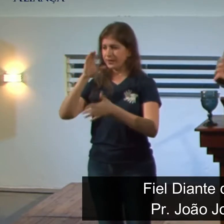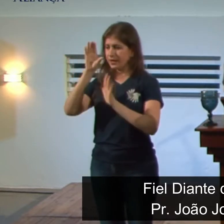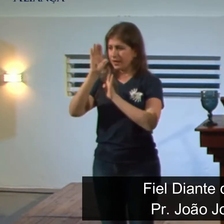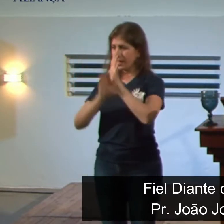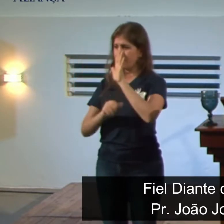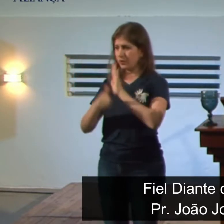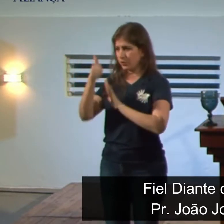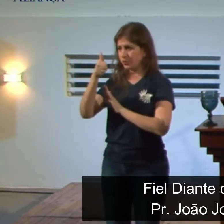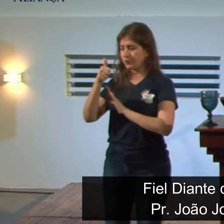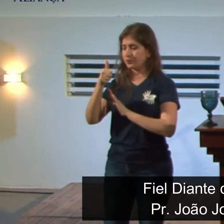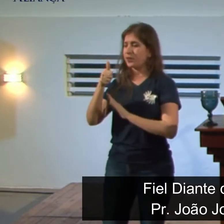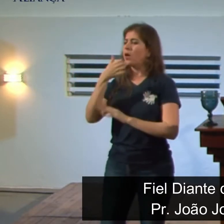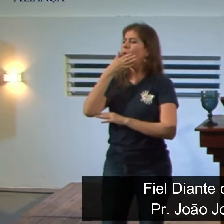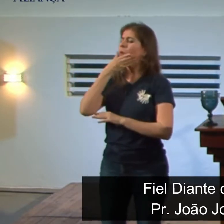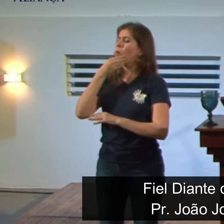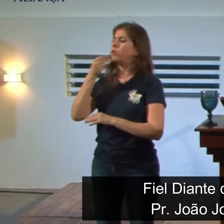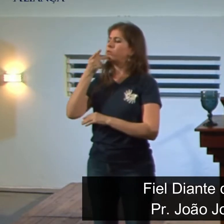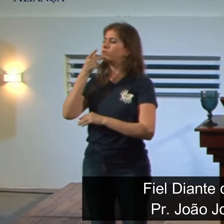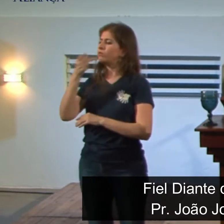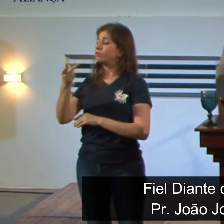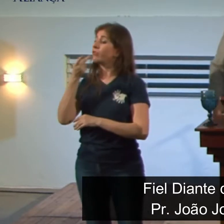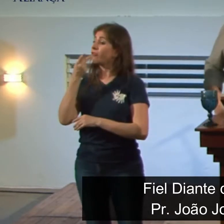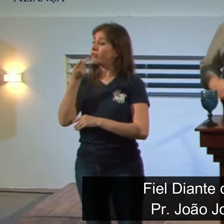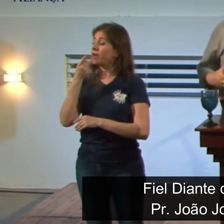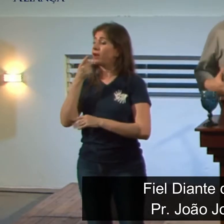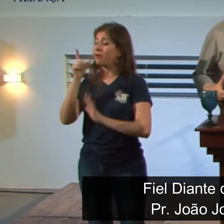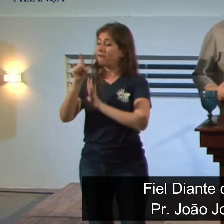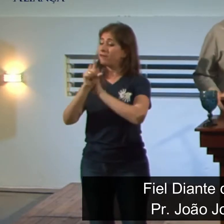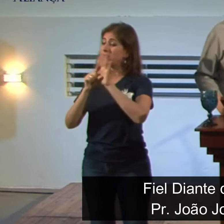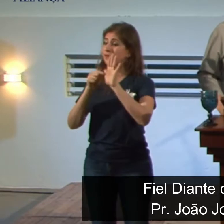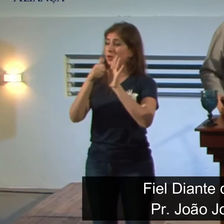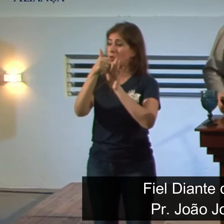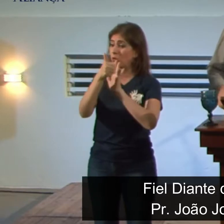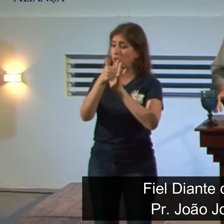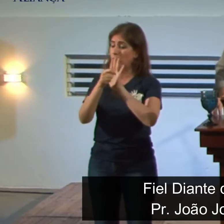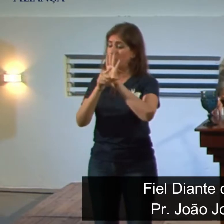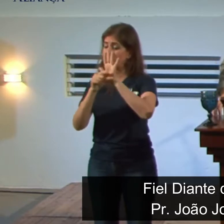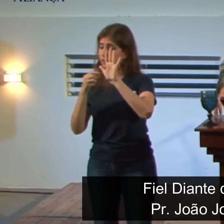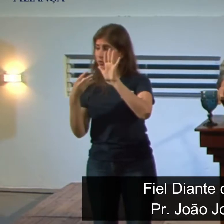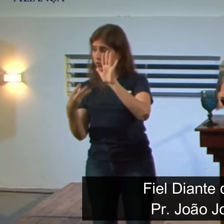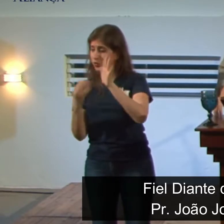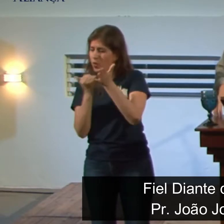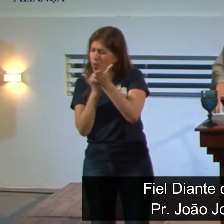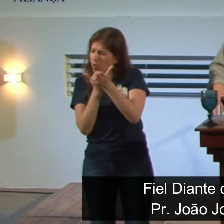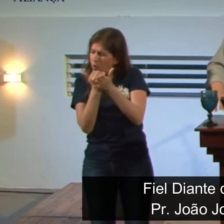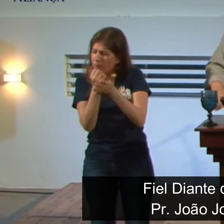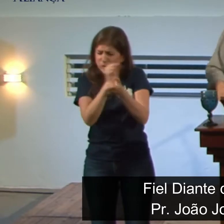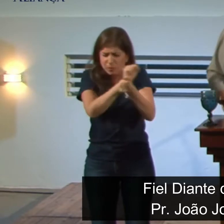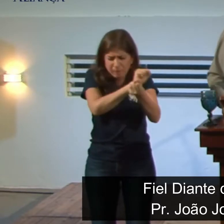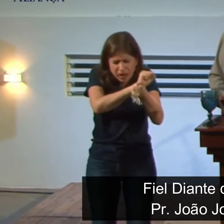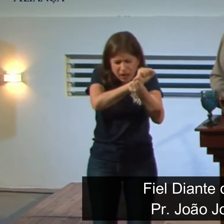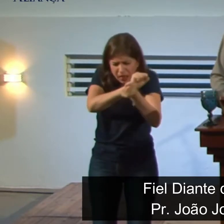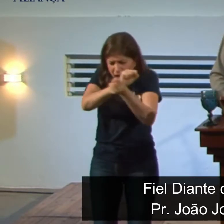O profeta Daniel Ná, versículos 1 e 2. O início do cativeiro babilônico pelas mãos do rei Nabucodonosor.